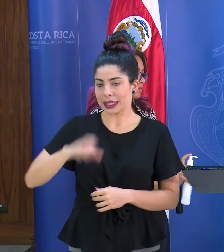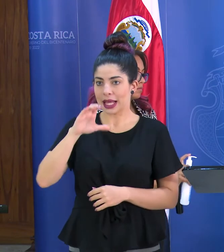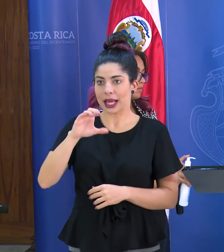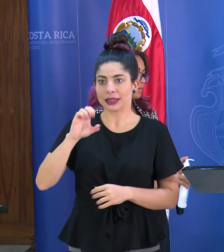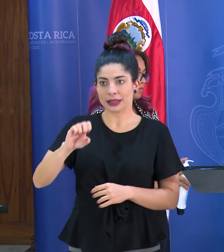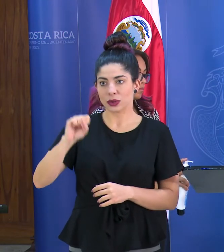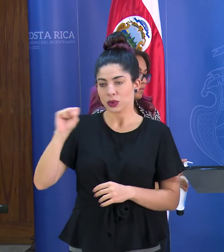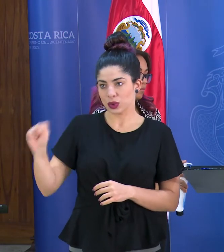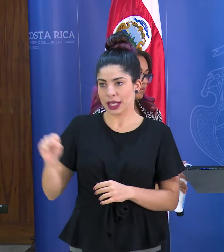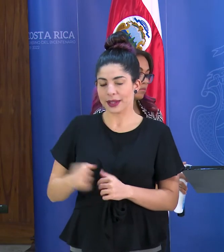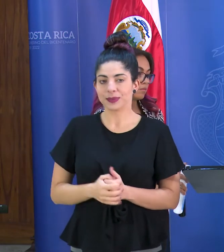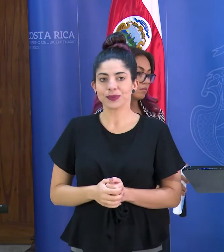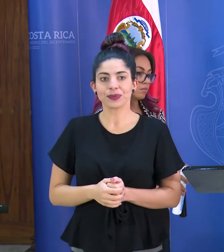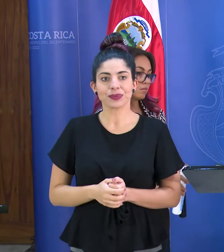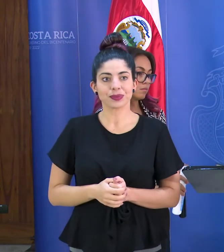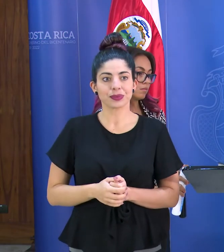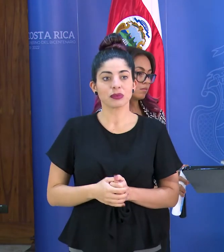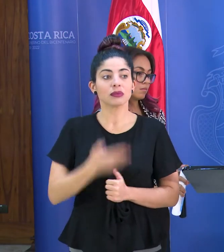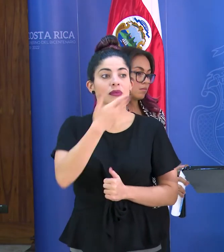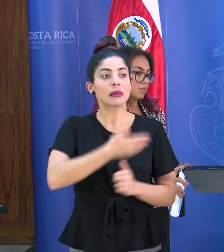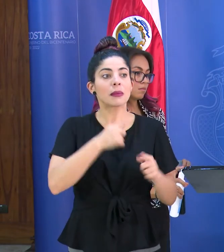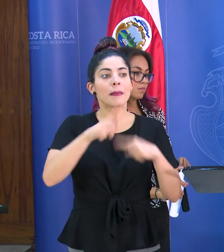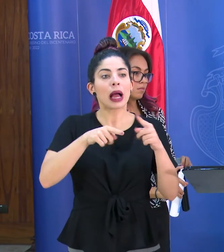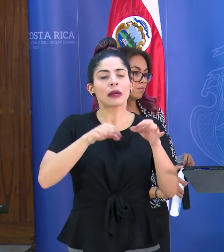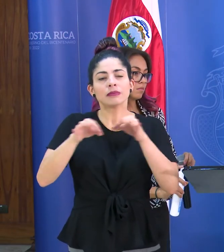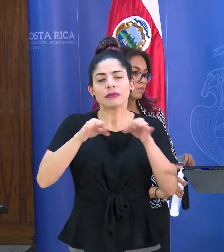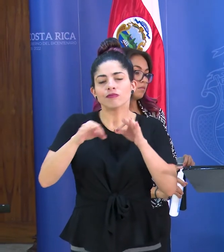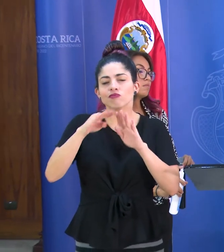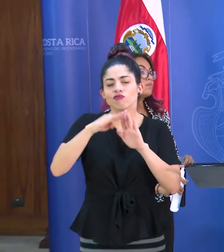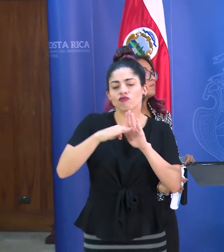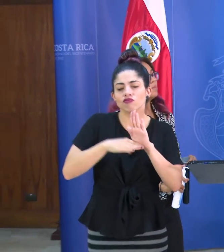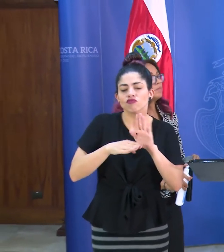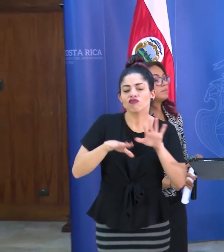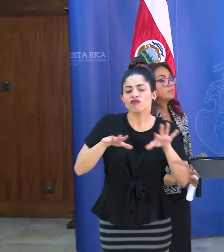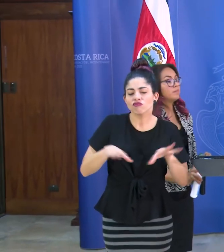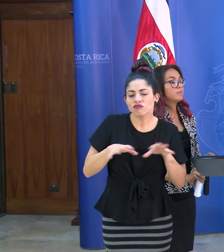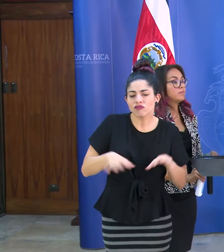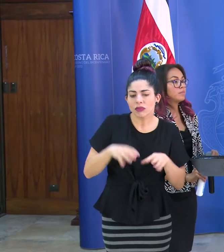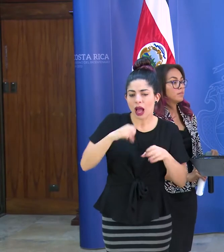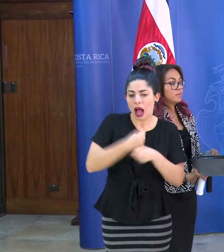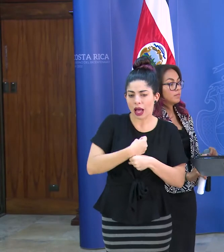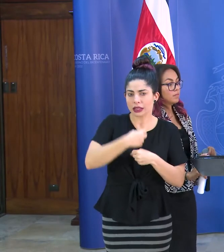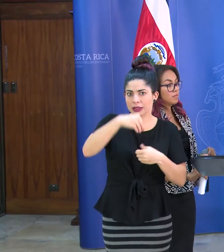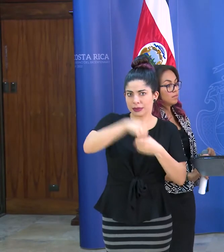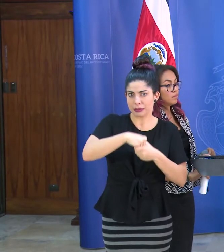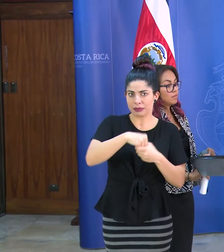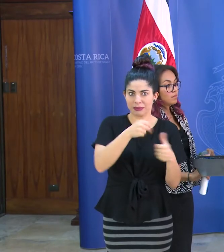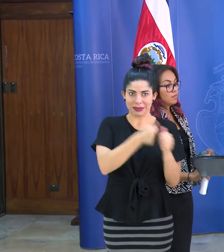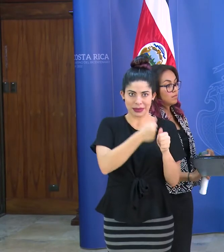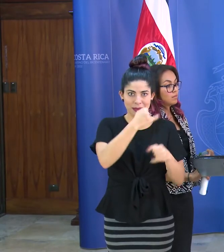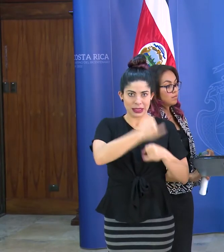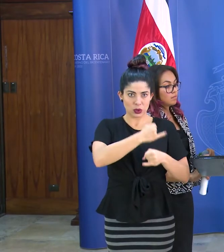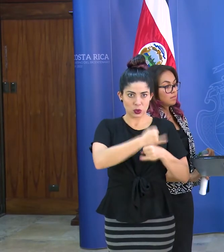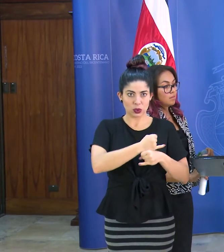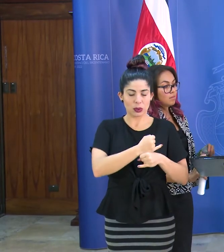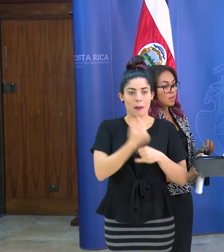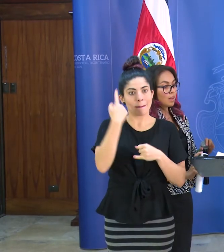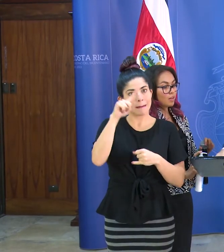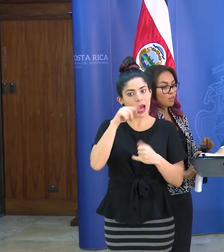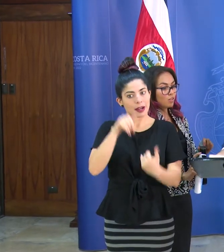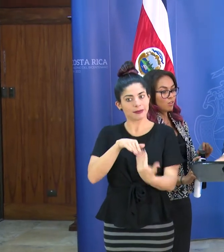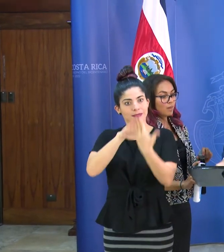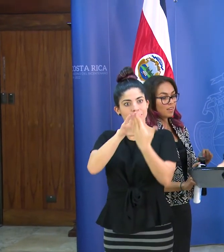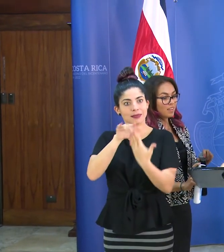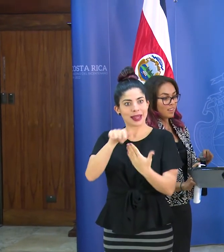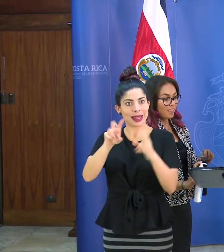Caja Costarricense de Seguro Social, quien nos va a indicar todas las acciones que está realizando la institución para hacerle frente